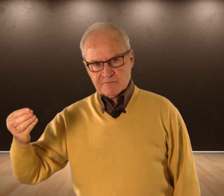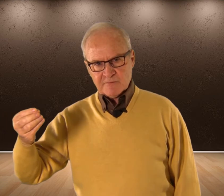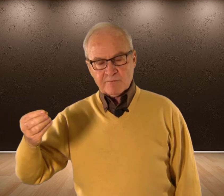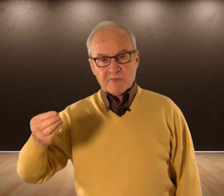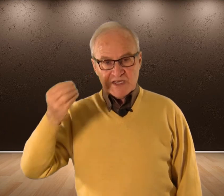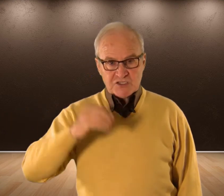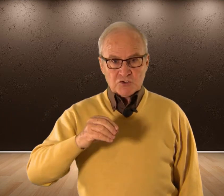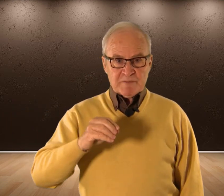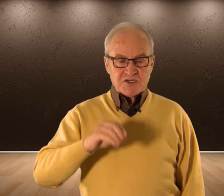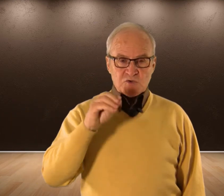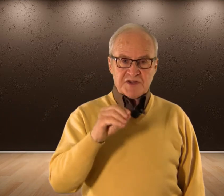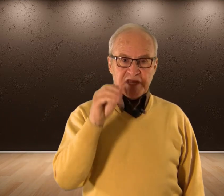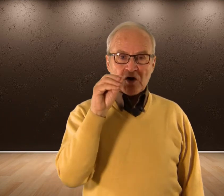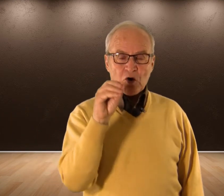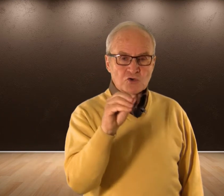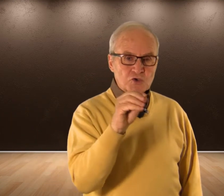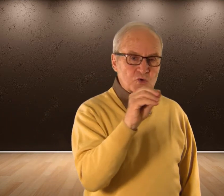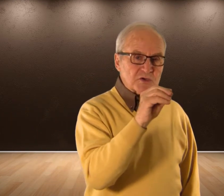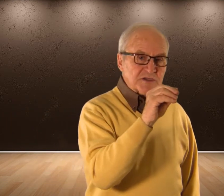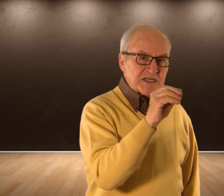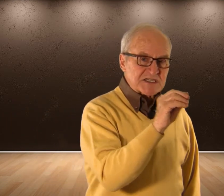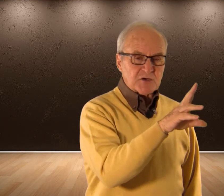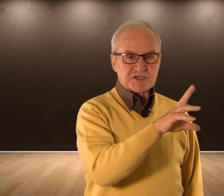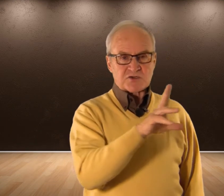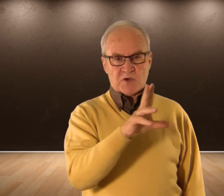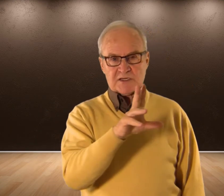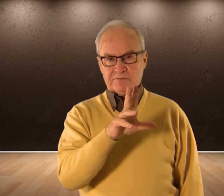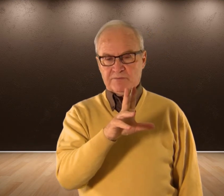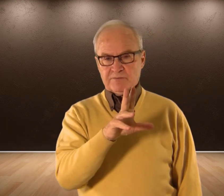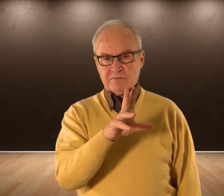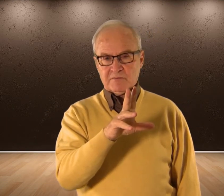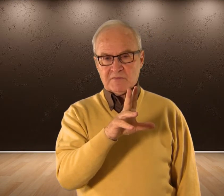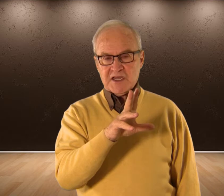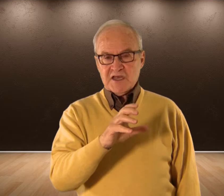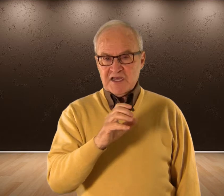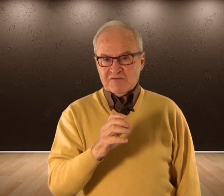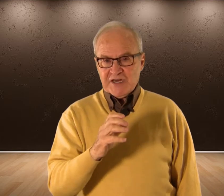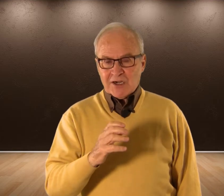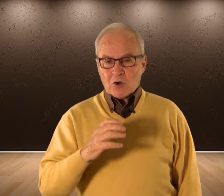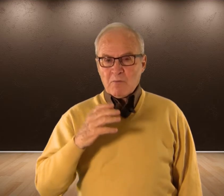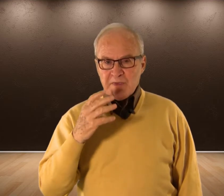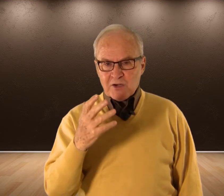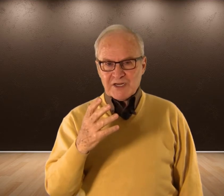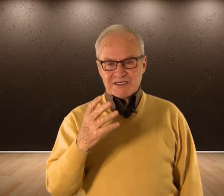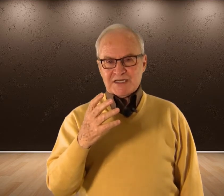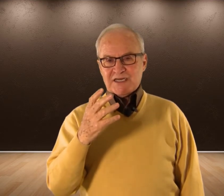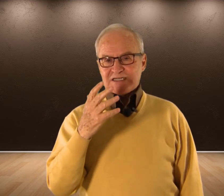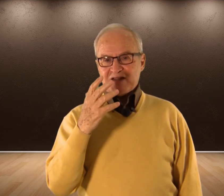Esto también sucedía Con su Deseo sexual Y al final Rompieron Esa